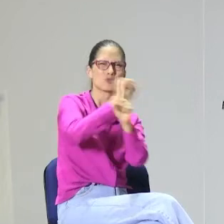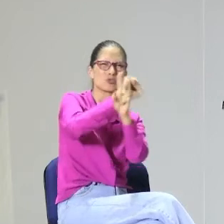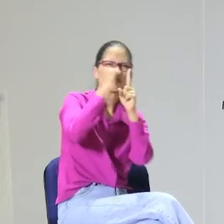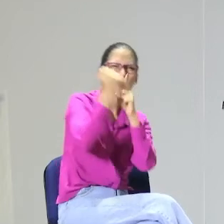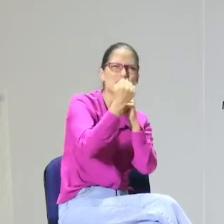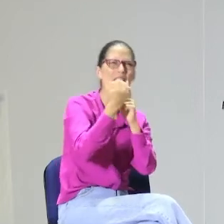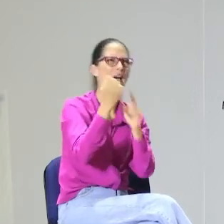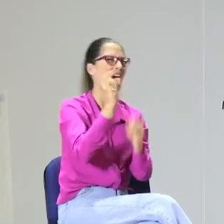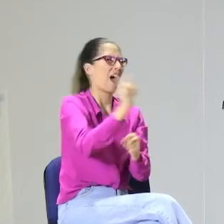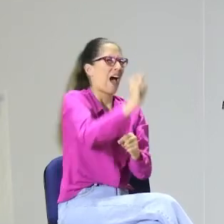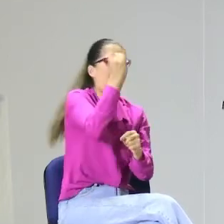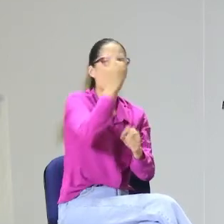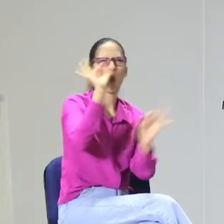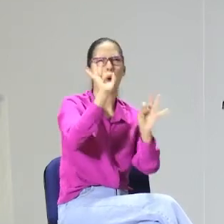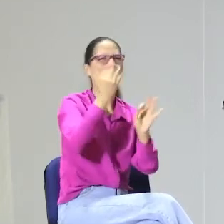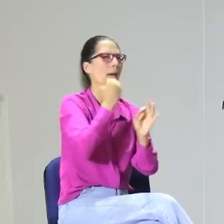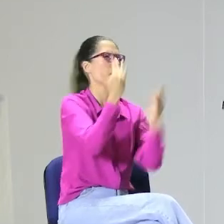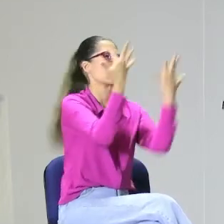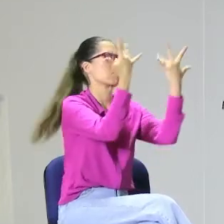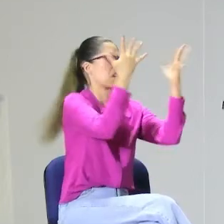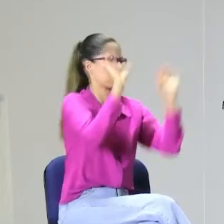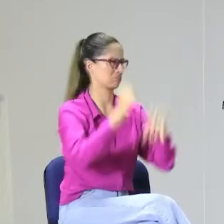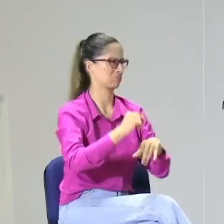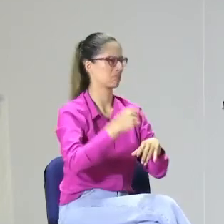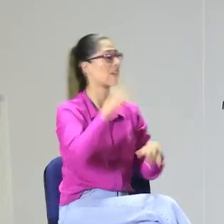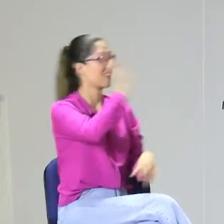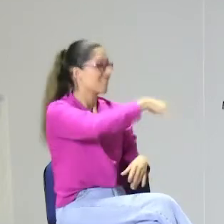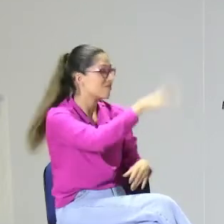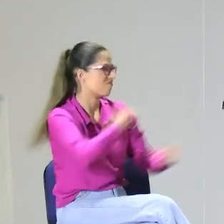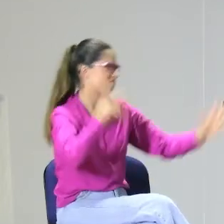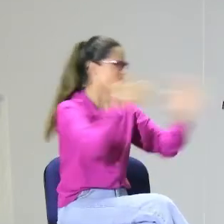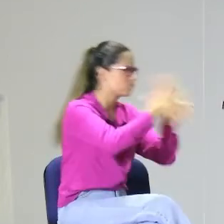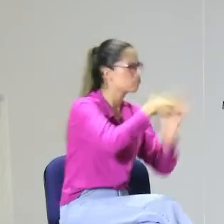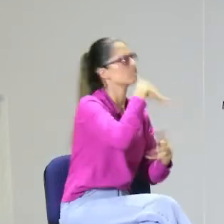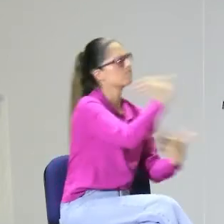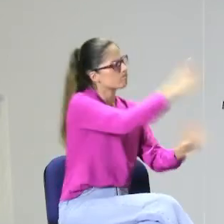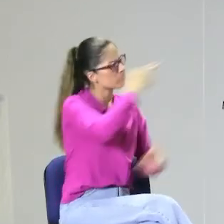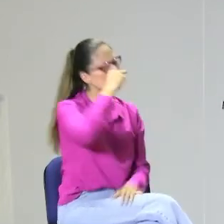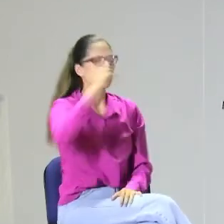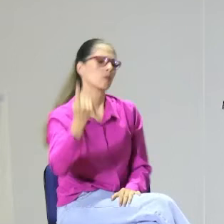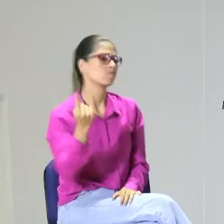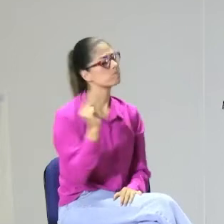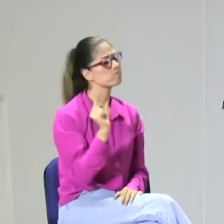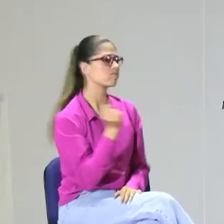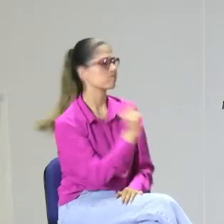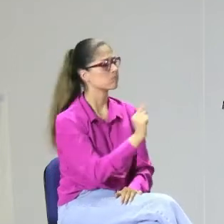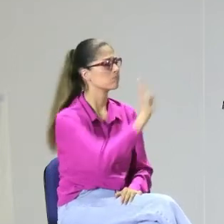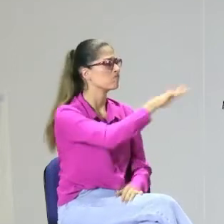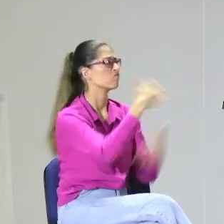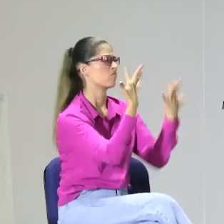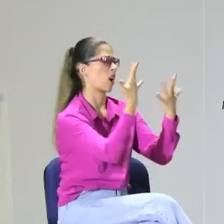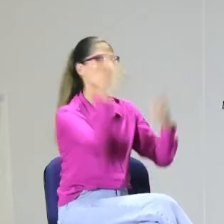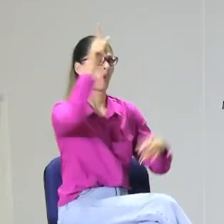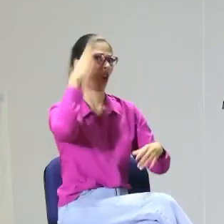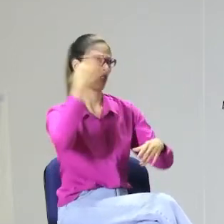de enseñanza. Por ejemplo, pensando en una temática social, sí, pueden pensarse en que, ay,